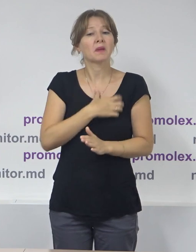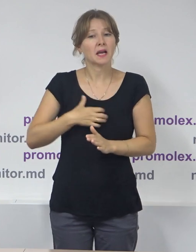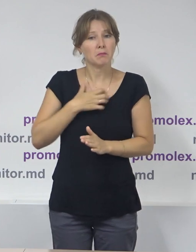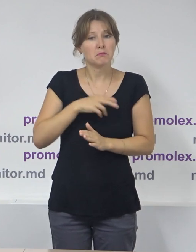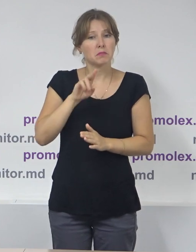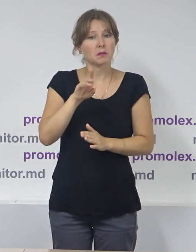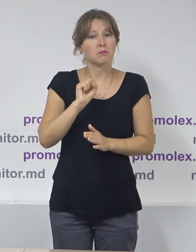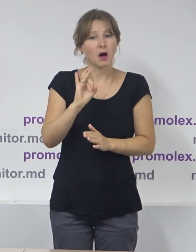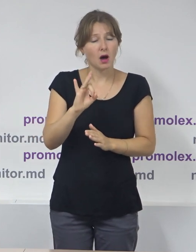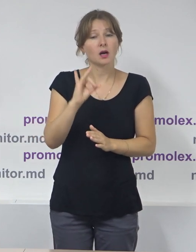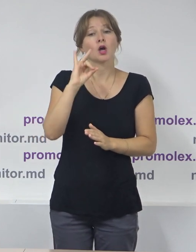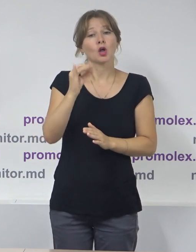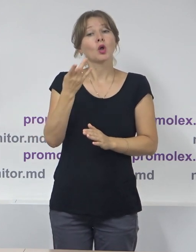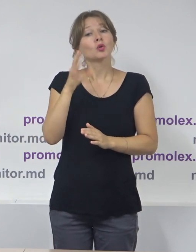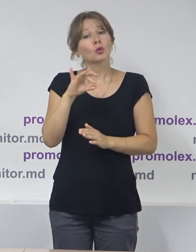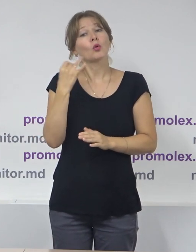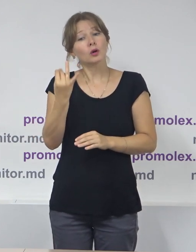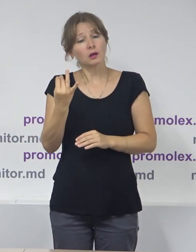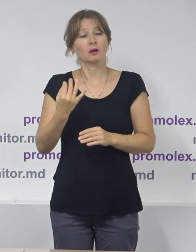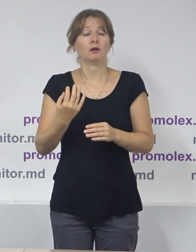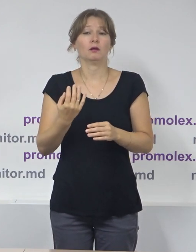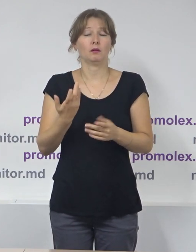aduse anumite, eu știu,